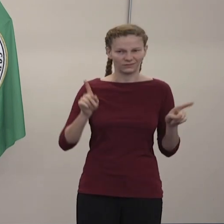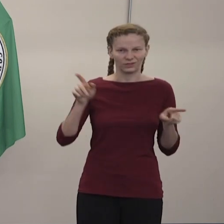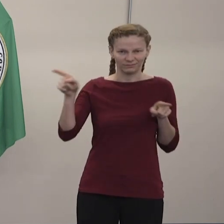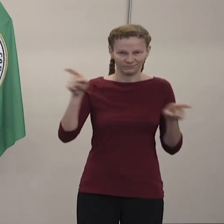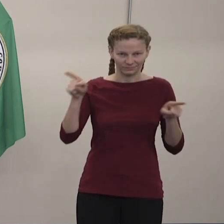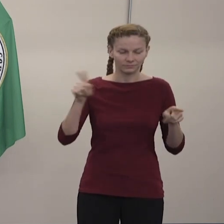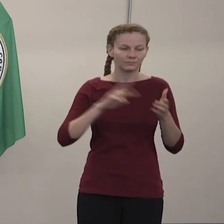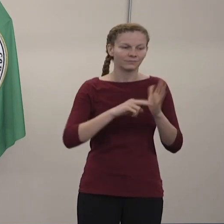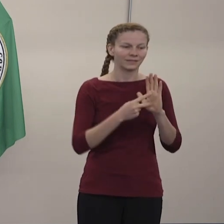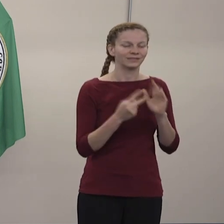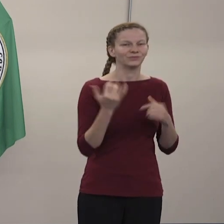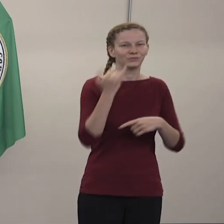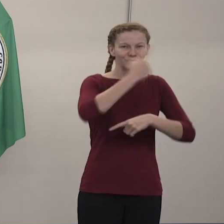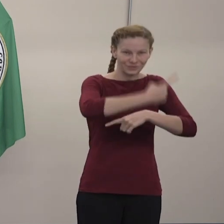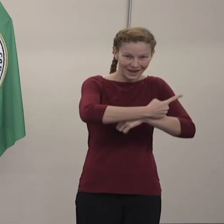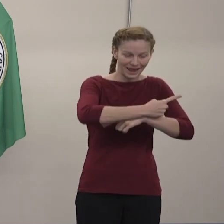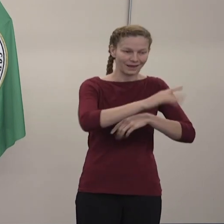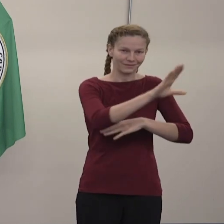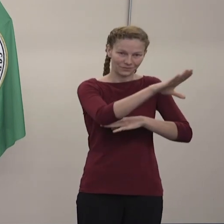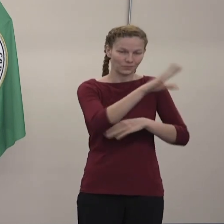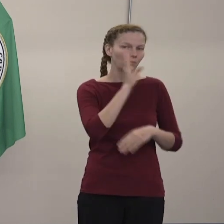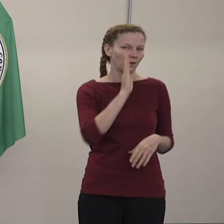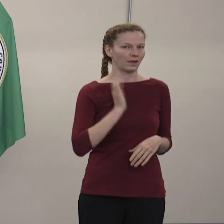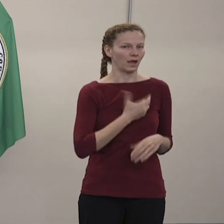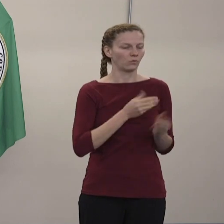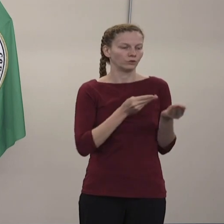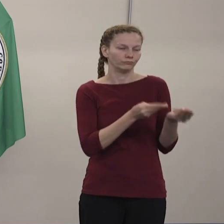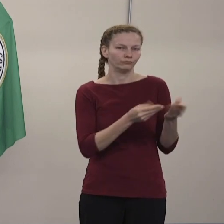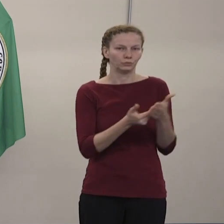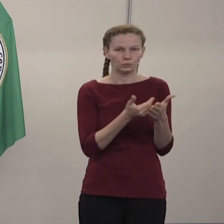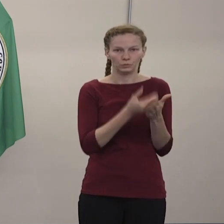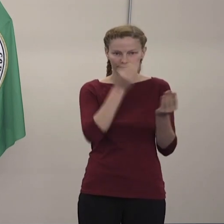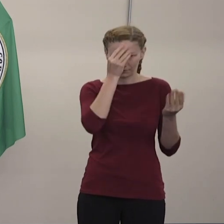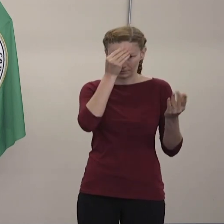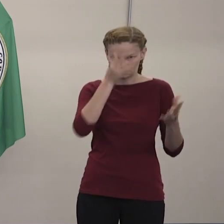Nuestra página web será actualizada más tarde, hoy.